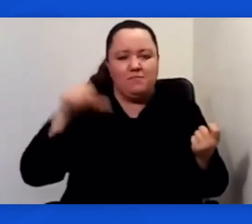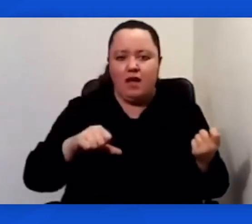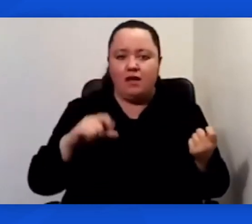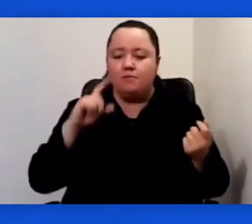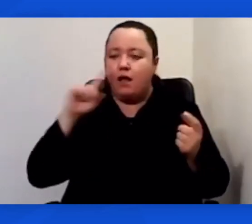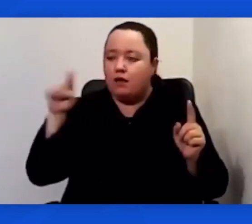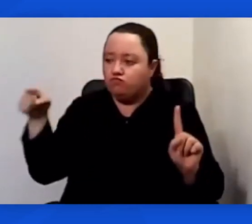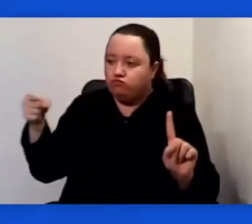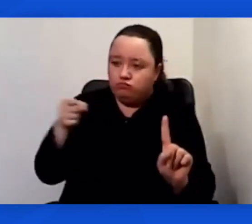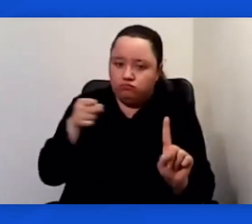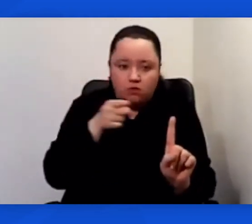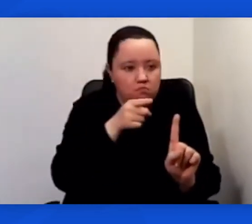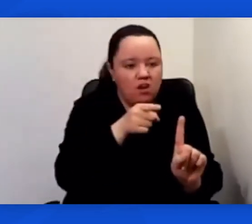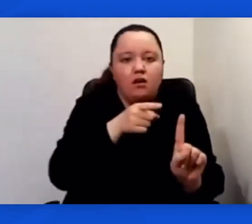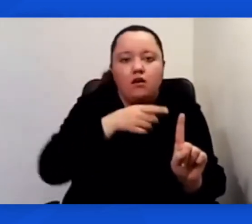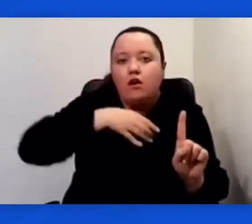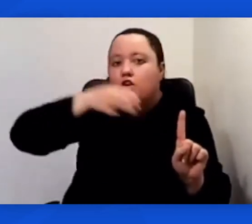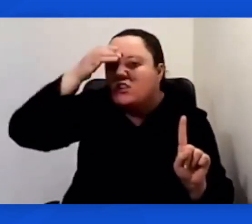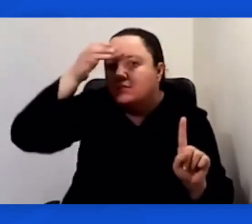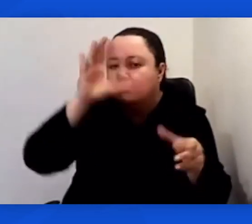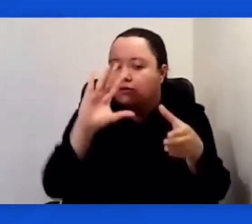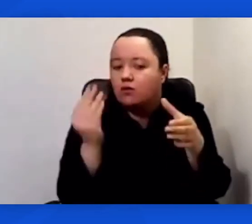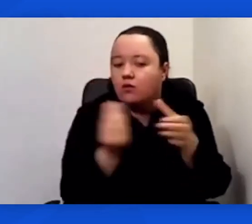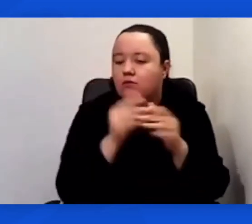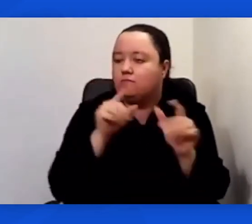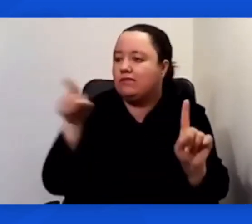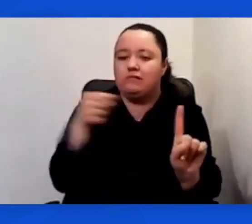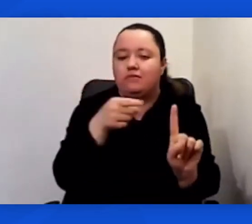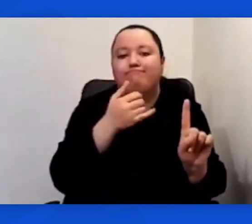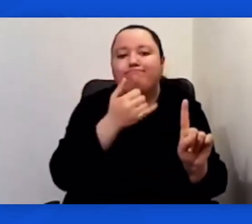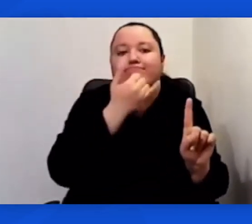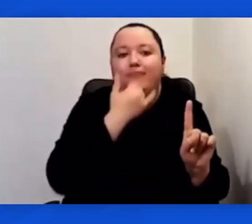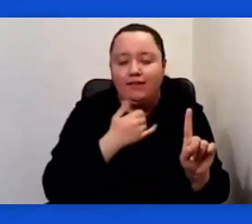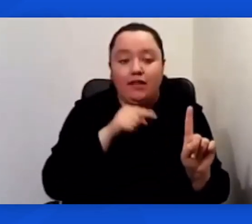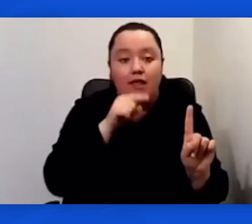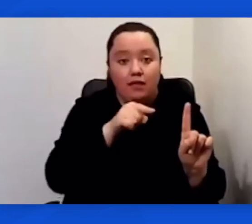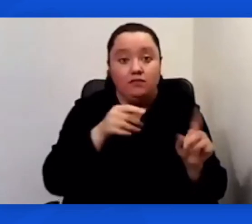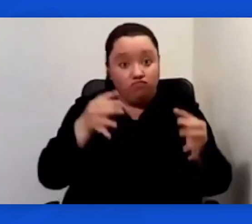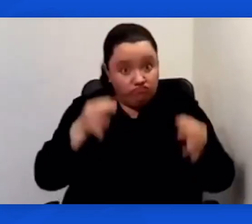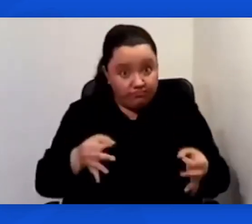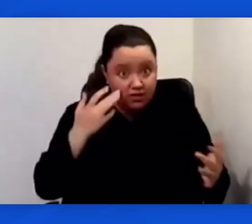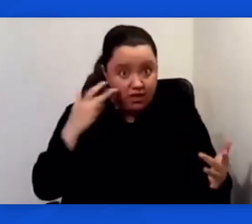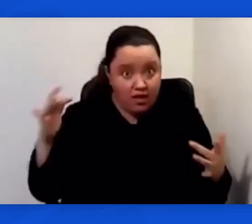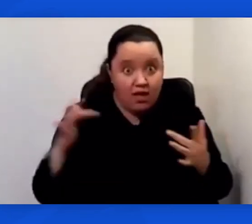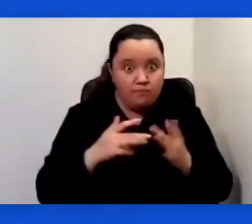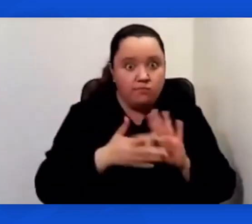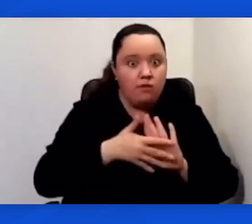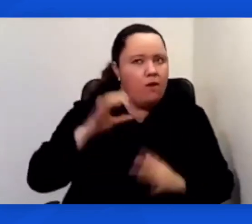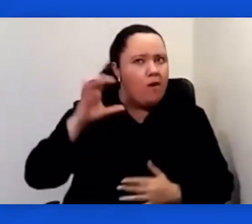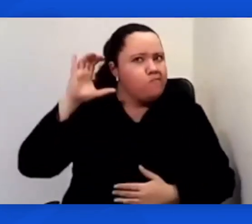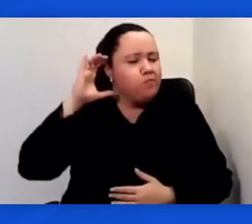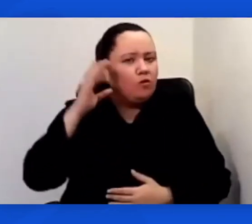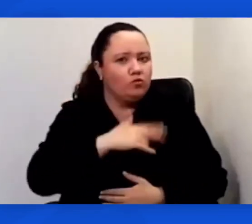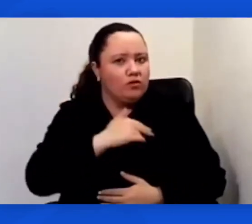el concepto de inclusión educativa. Esto para nada es el modelo de Suecia, como algunos propugnan.